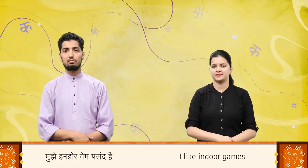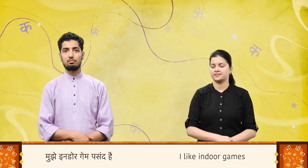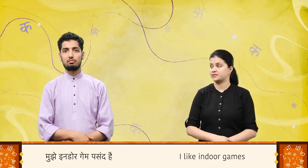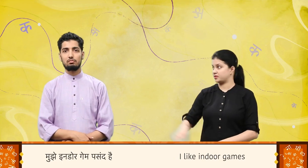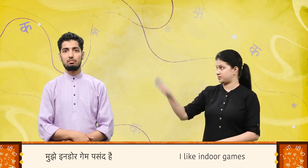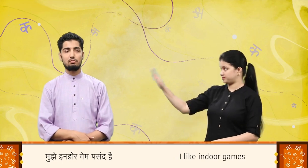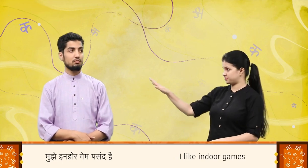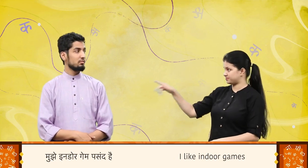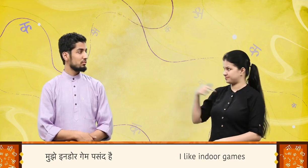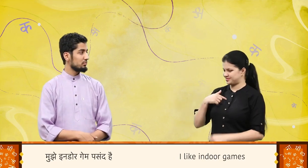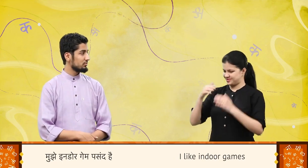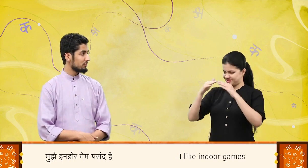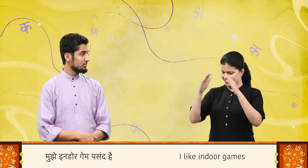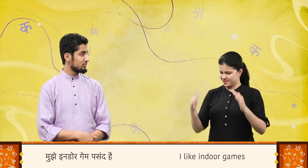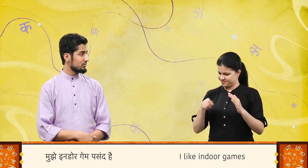मुझे इंडोर गेम पसंद है